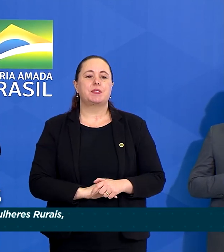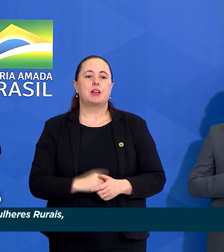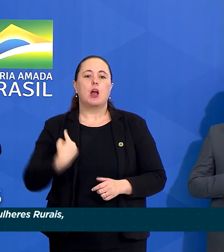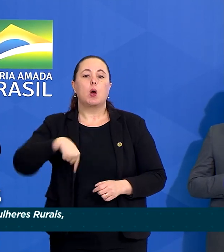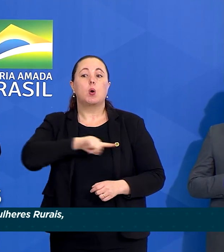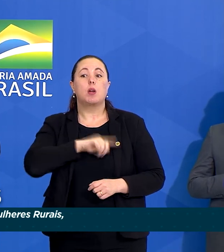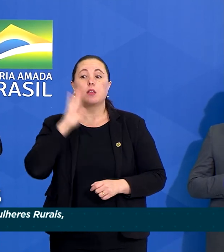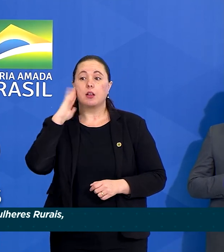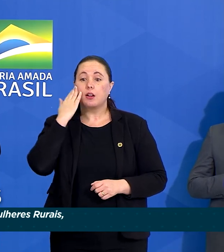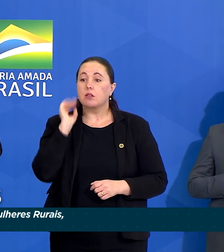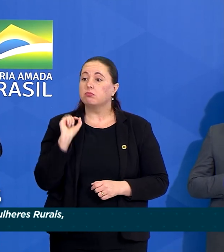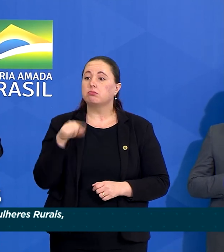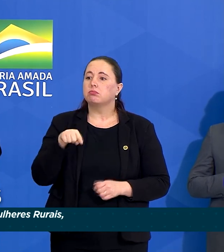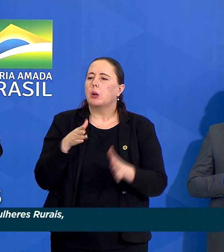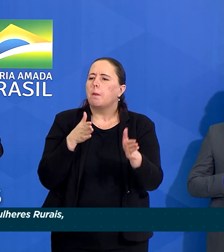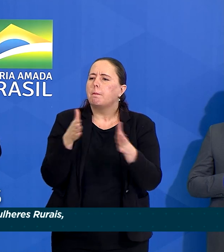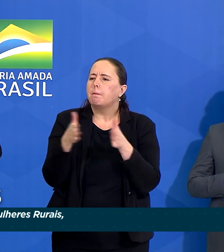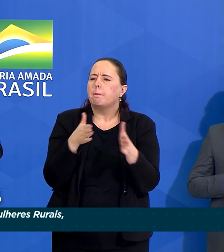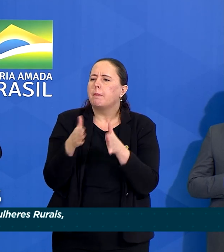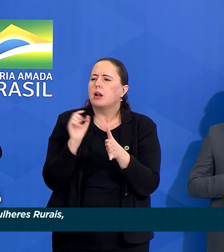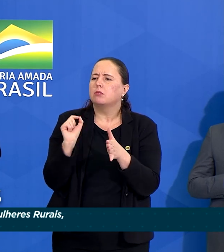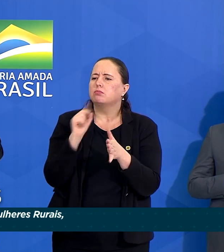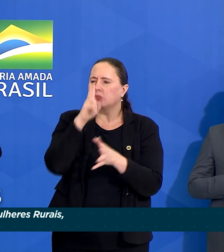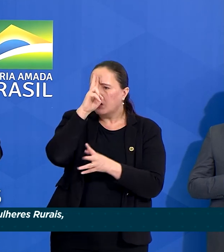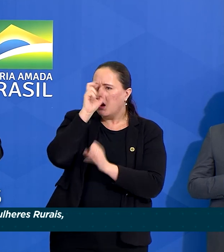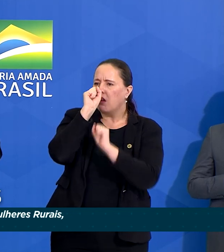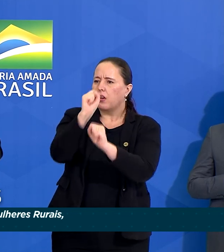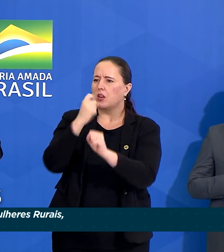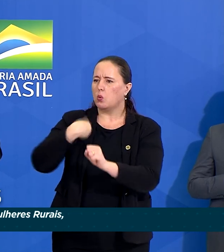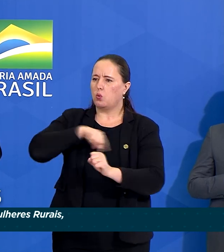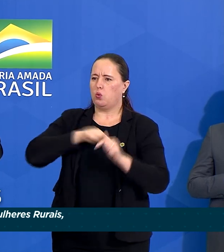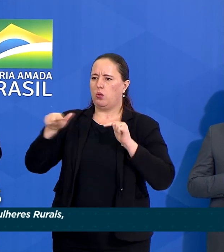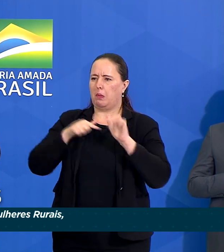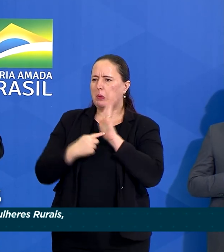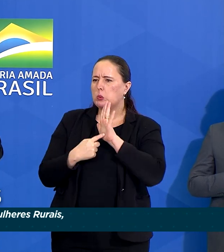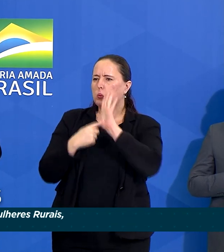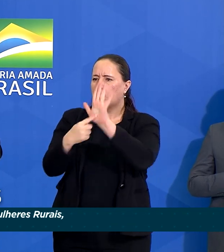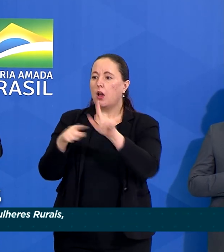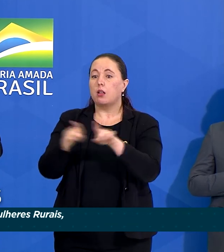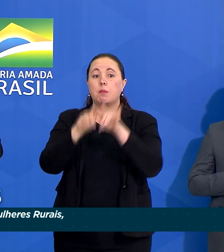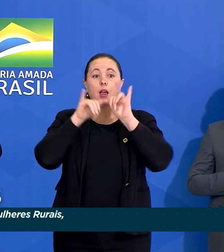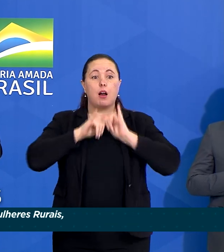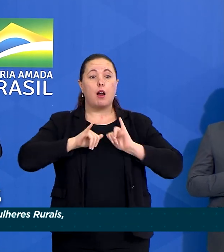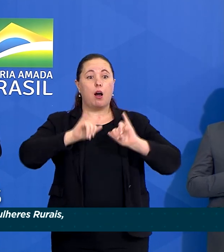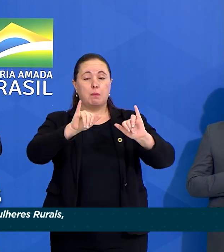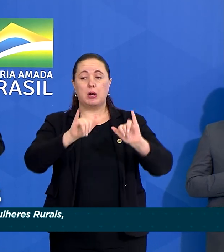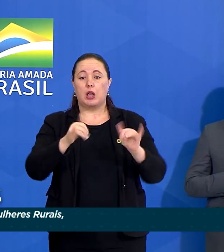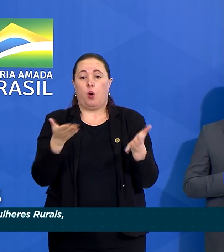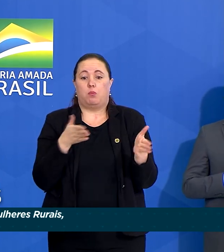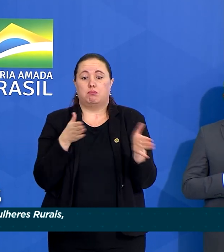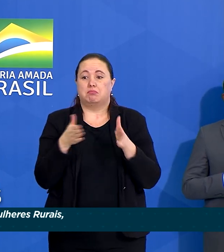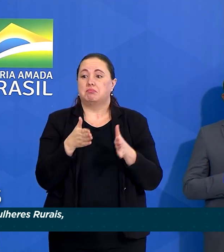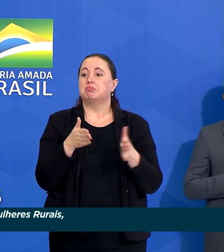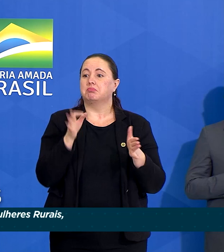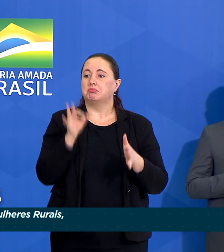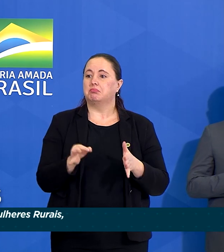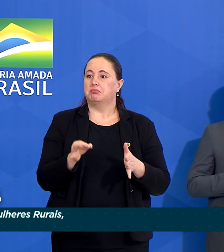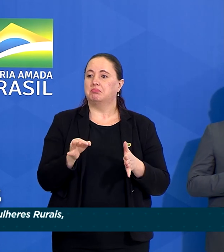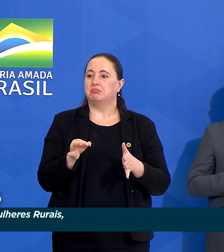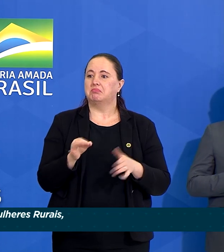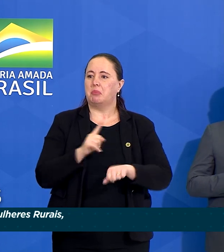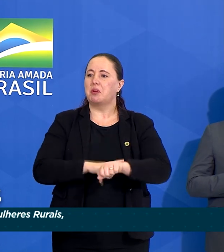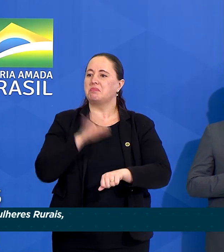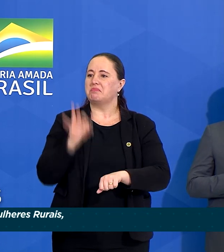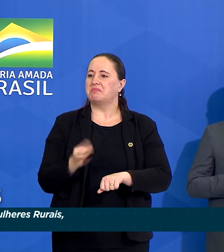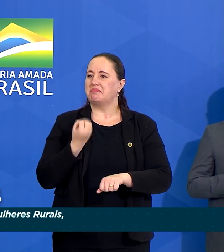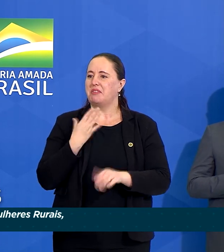que este é o momento de reforçar o nosso trabalho e a campanha chega justamente em boa hora,